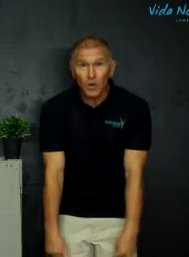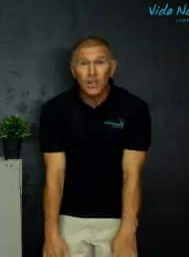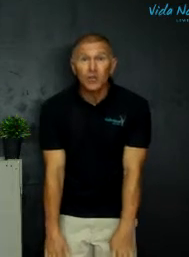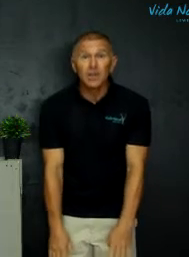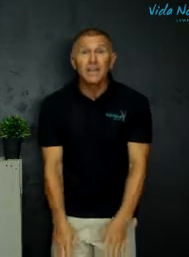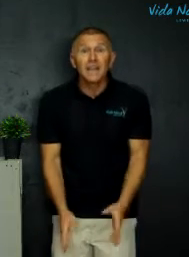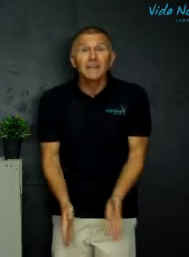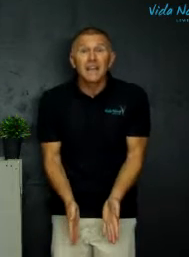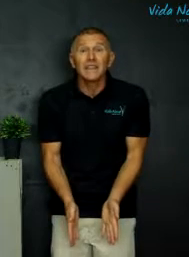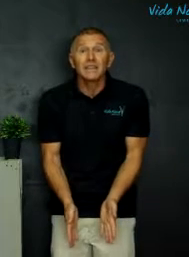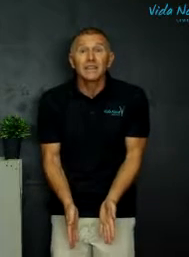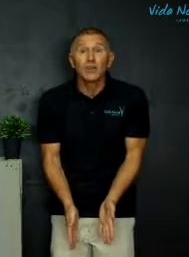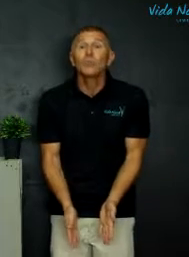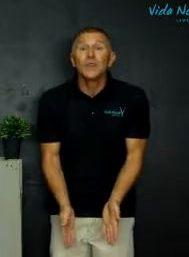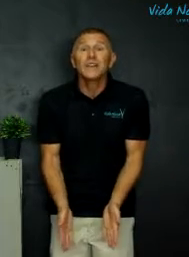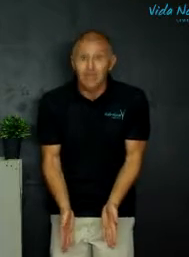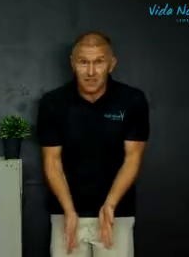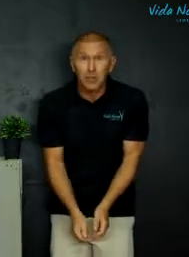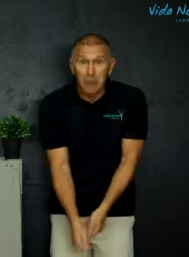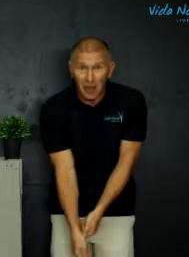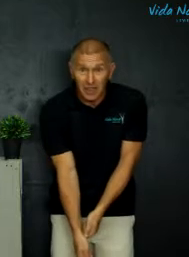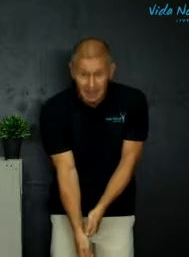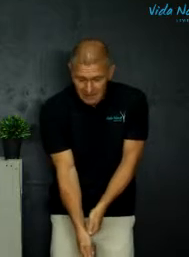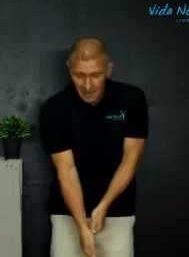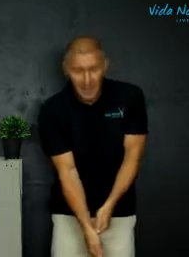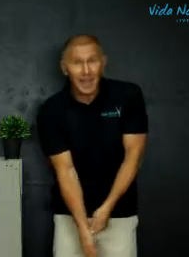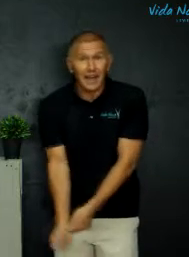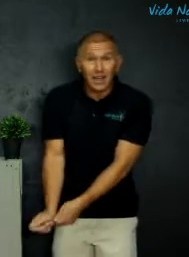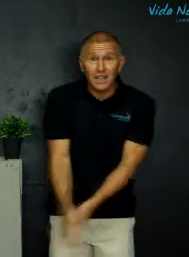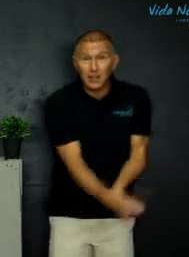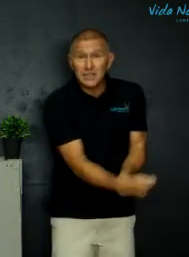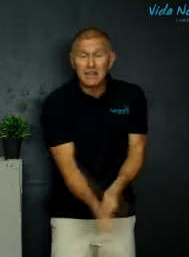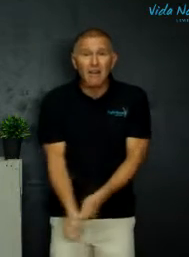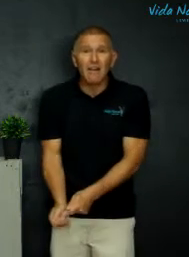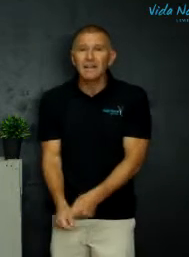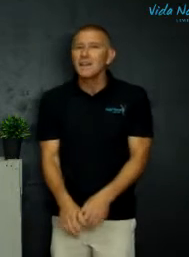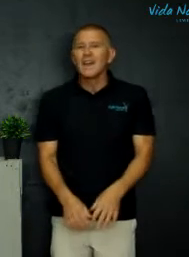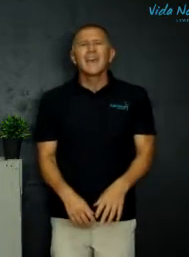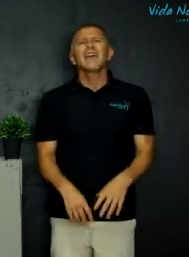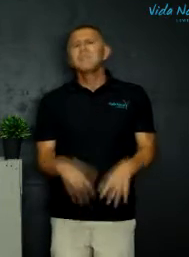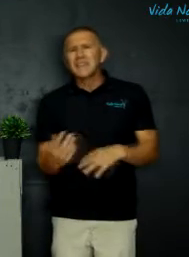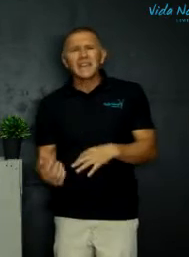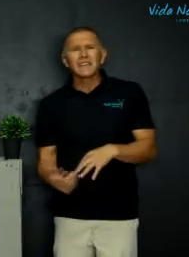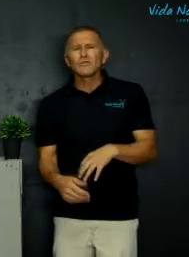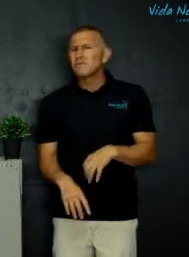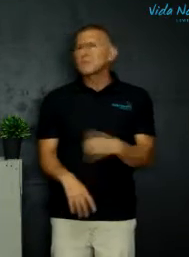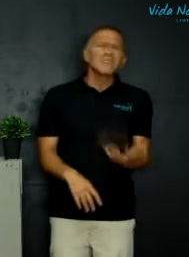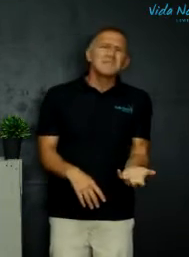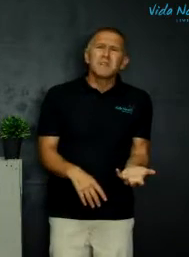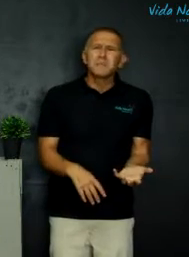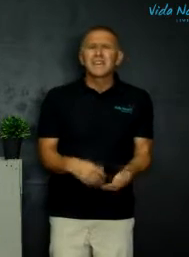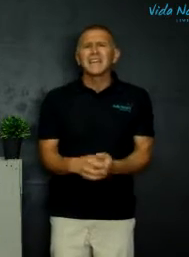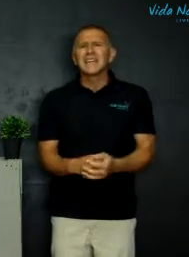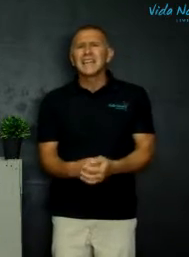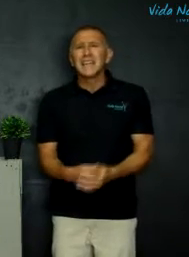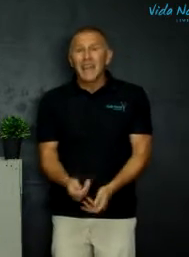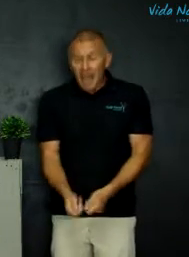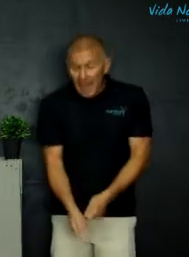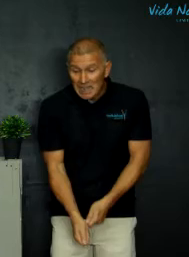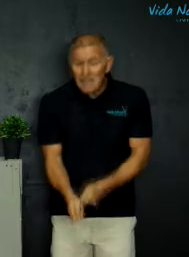onder jou knie is eigentlik jou wikets, jou paalkies en dan kan jy nou slaan en partij keer het ons vir punte gespeel, partij keer nie, as